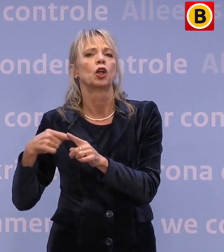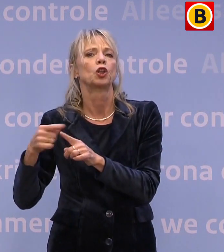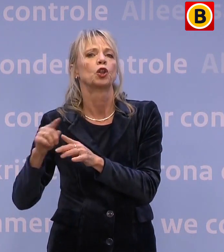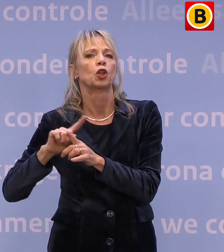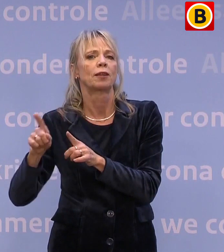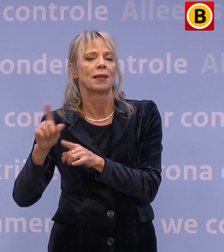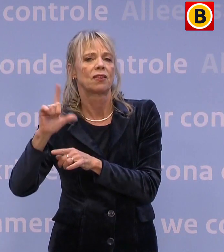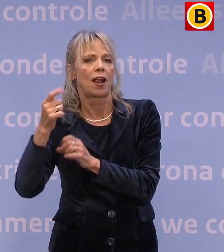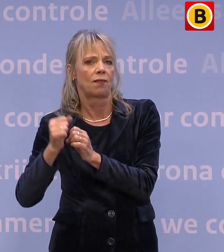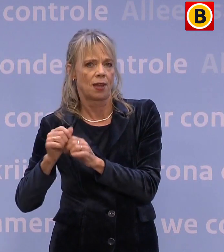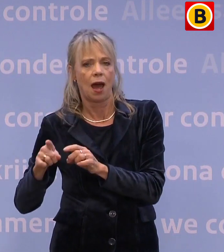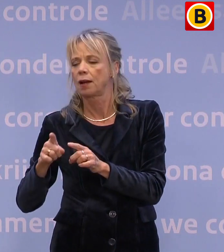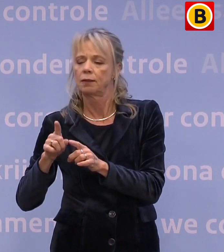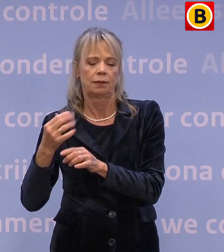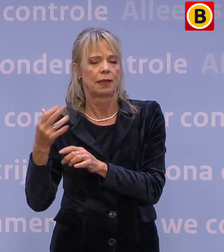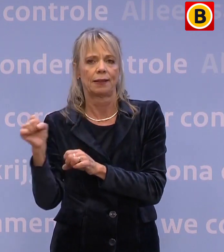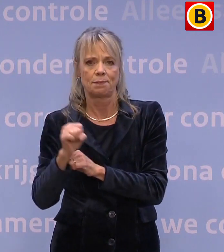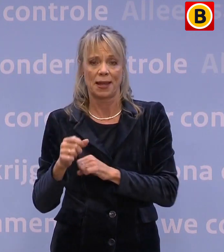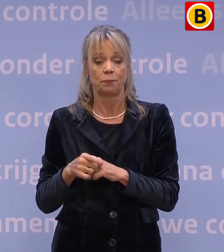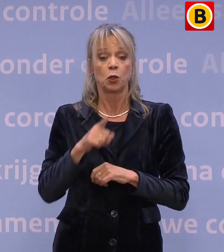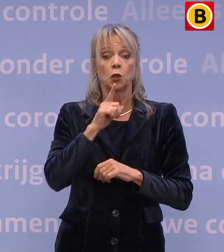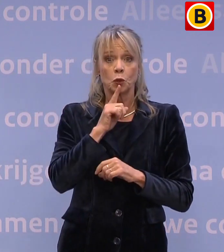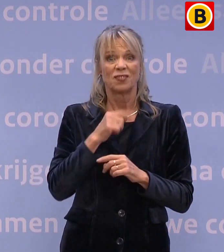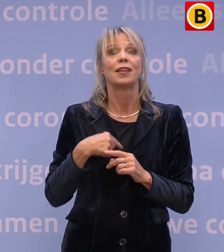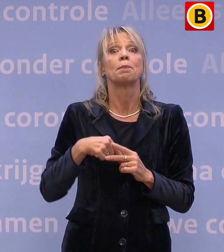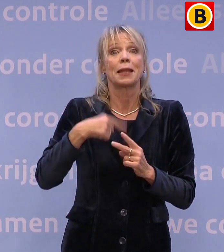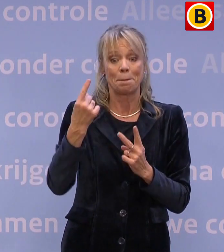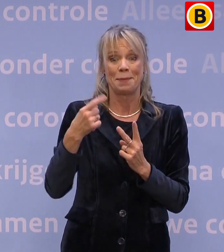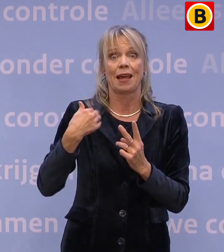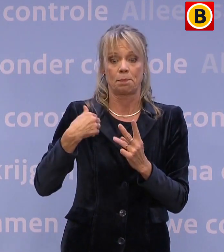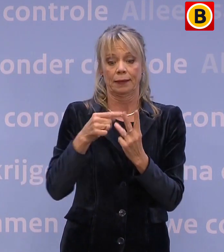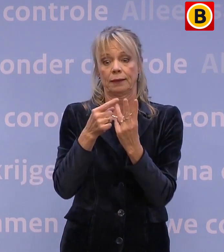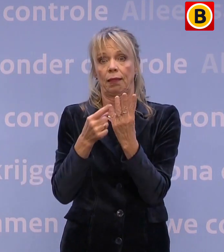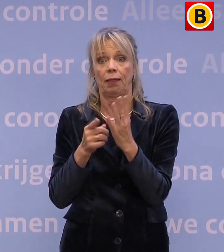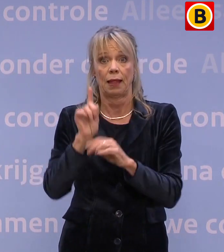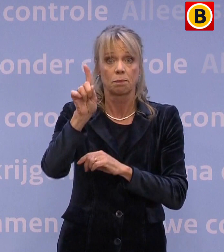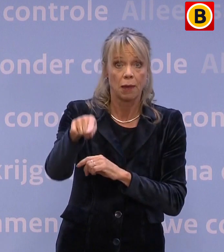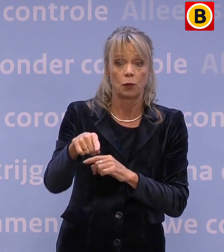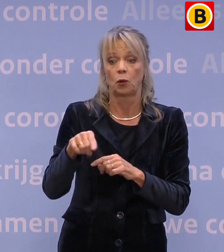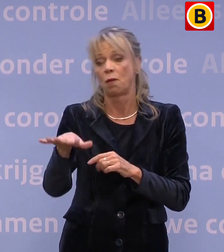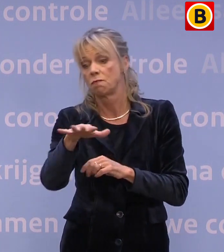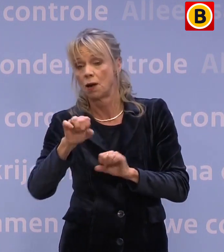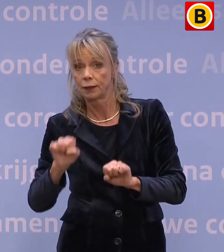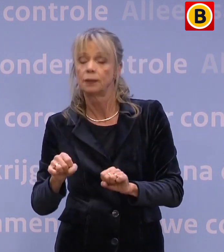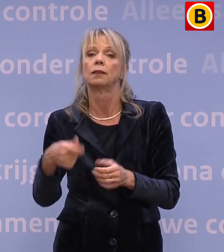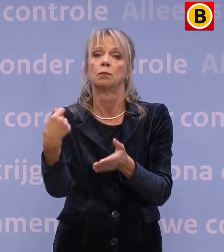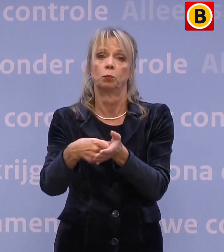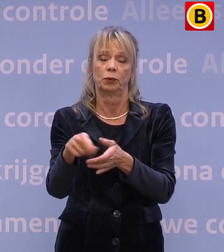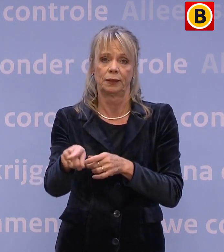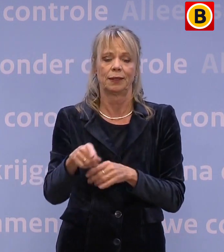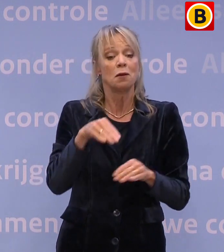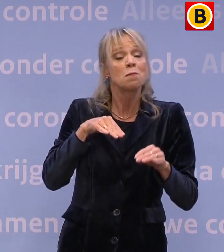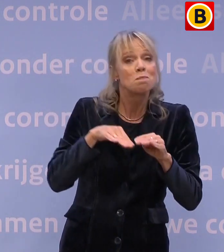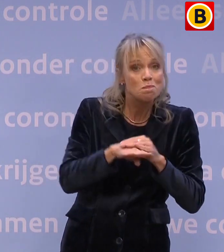zit, kun je daarvoor een boete krijgen. Binnen wordt het dringende advies om thuis per dag maximaal twee,